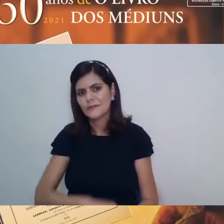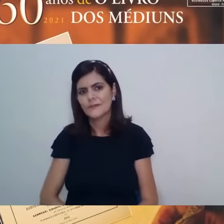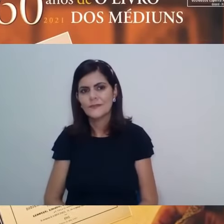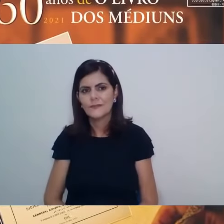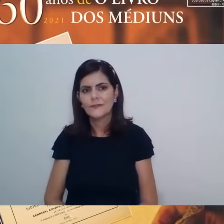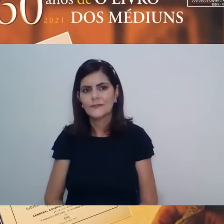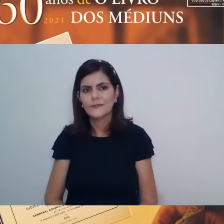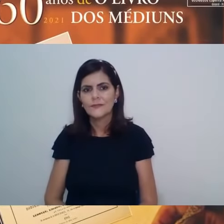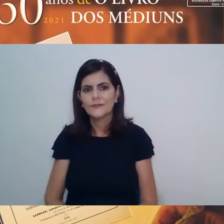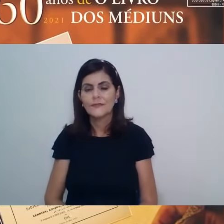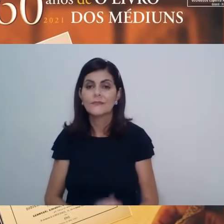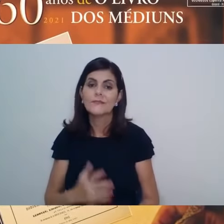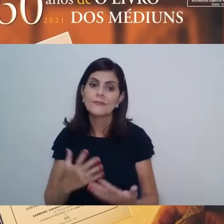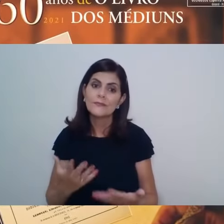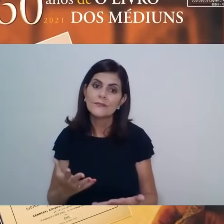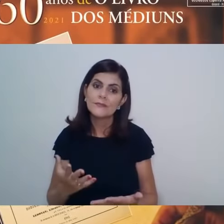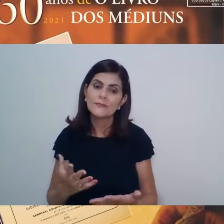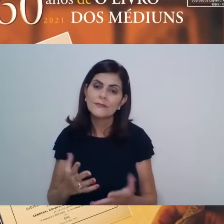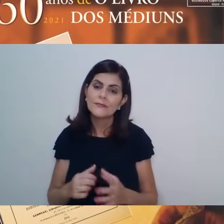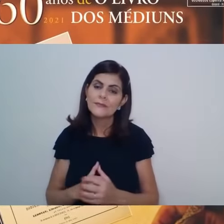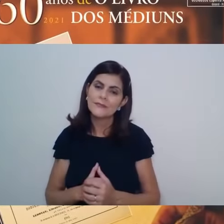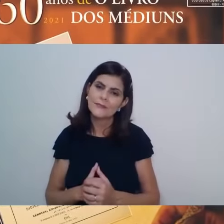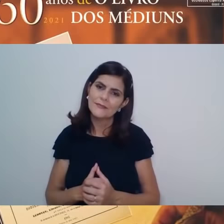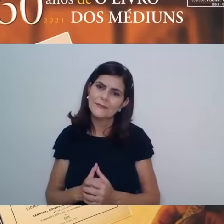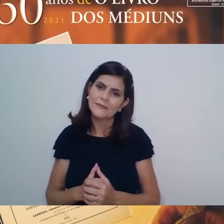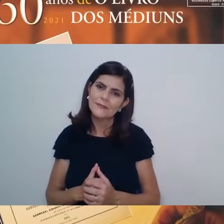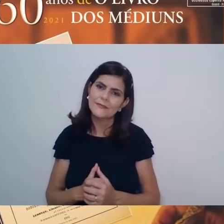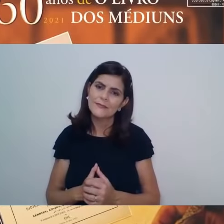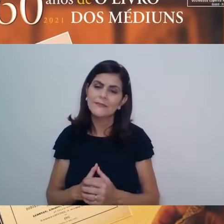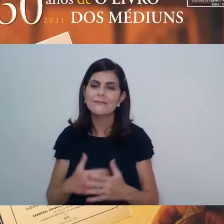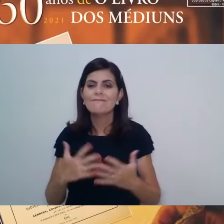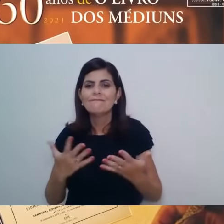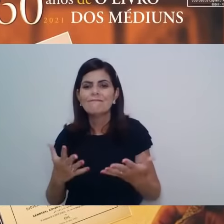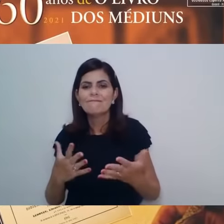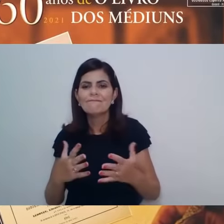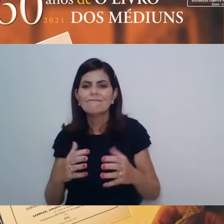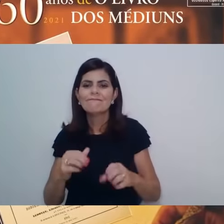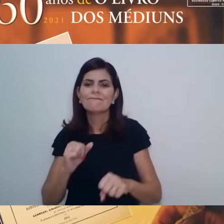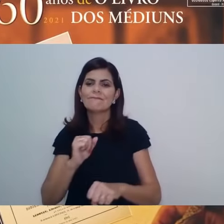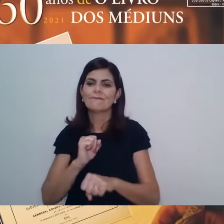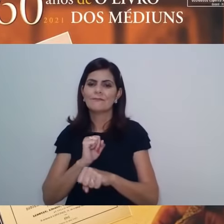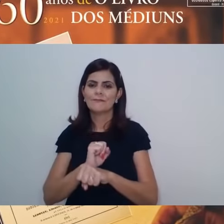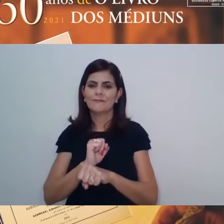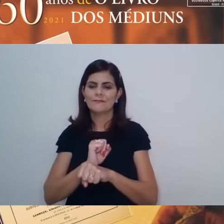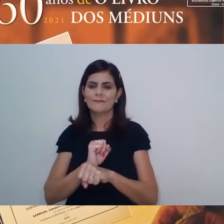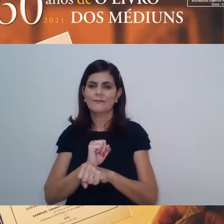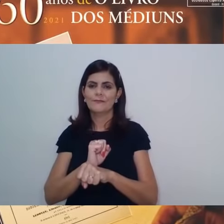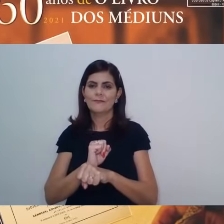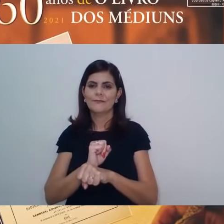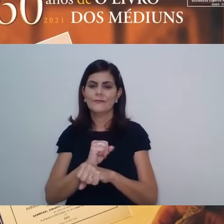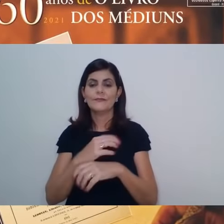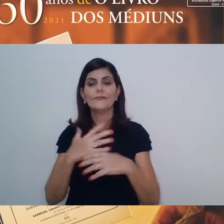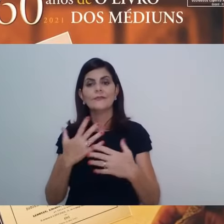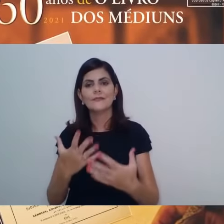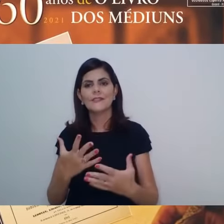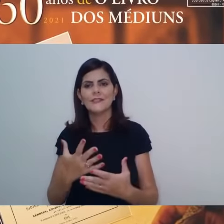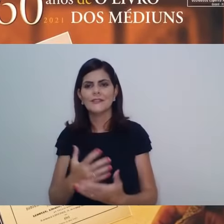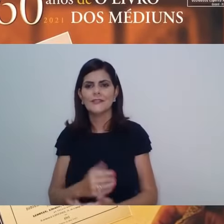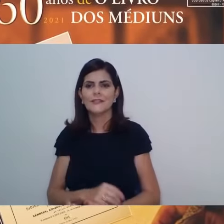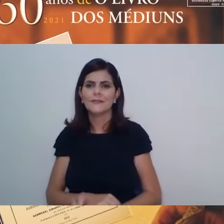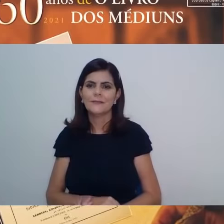fica ali, naquele, naquela estagnação, naquele ponto morto da autocondenação,